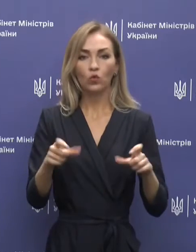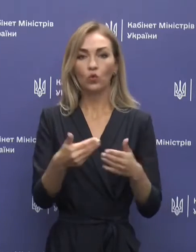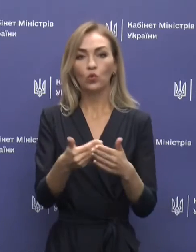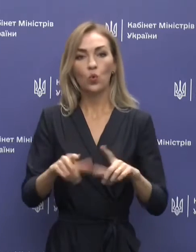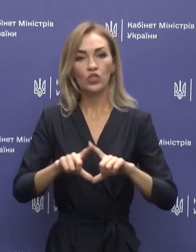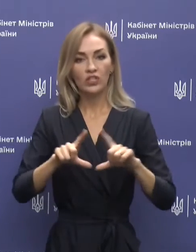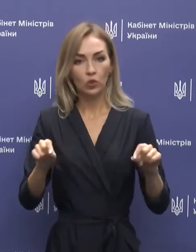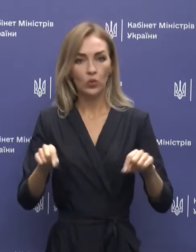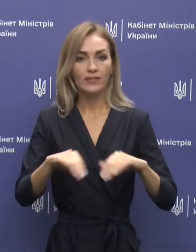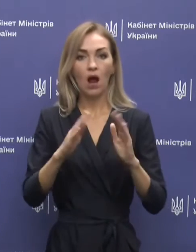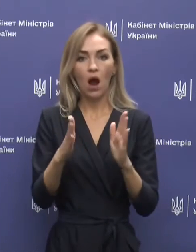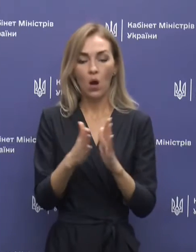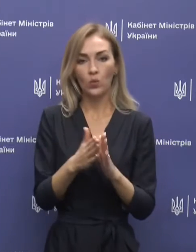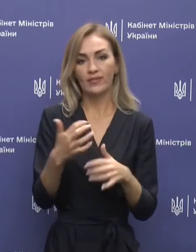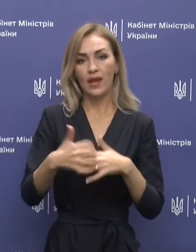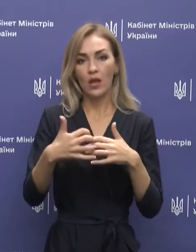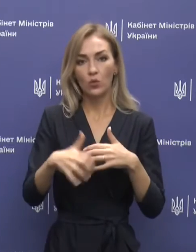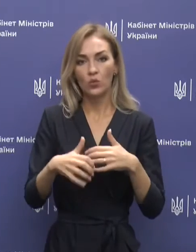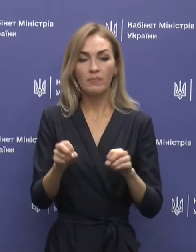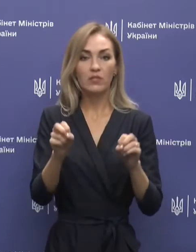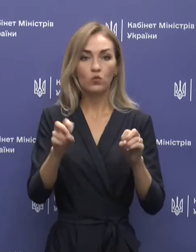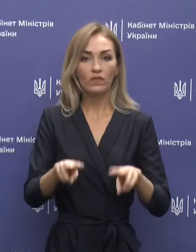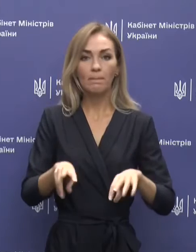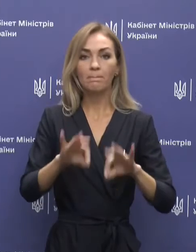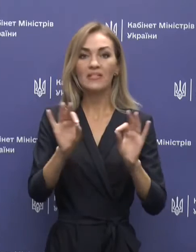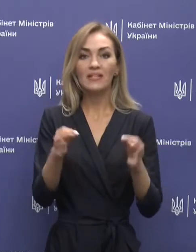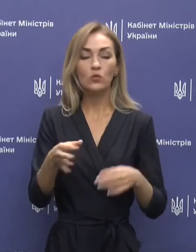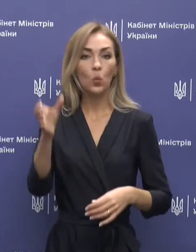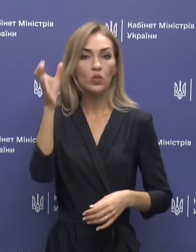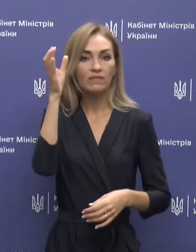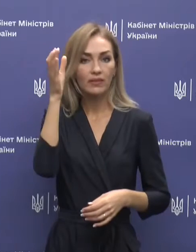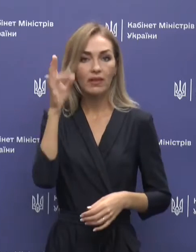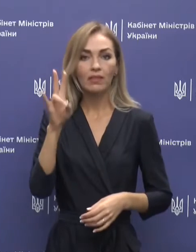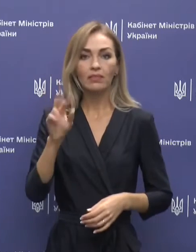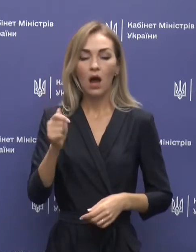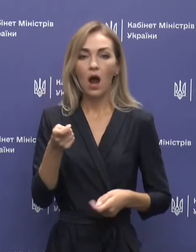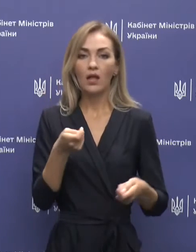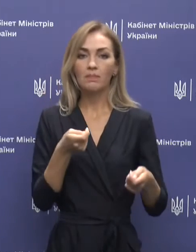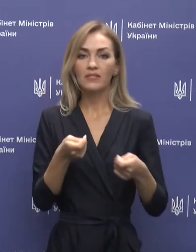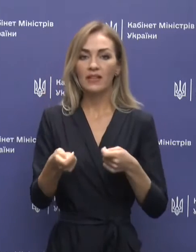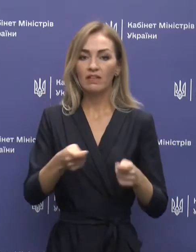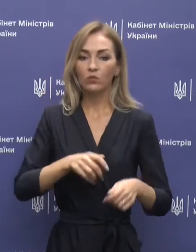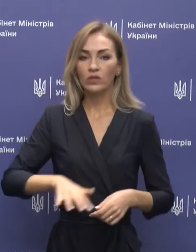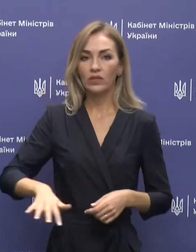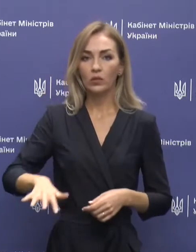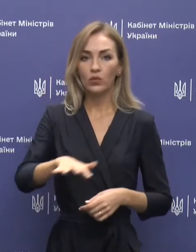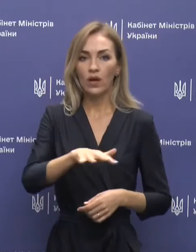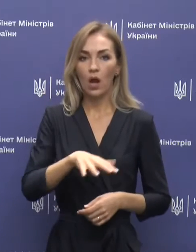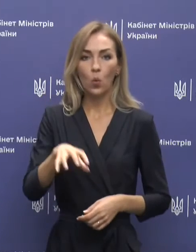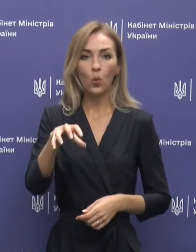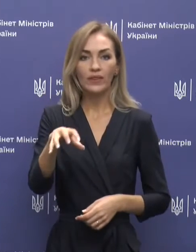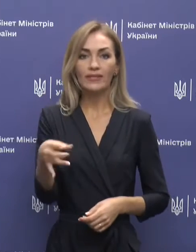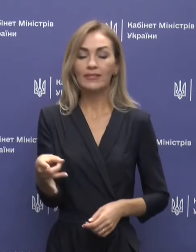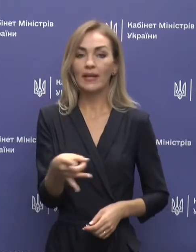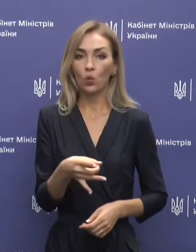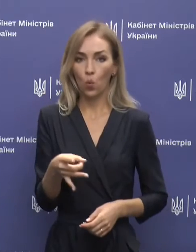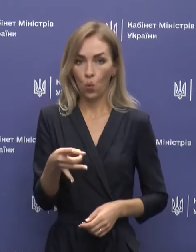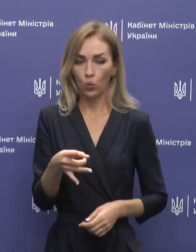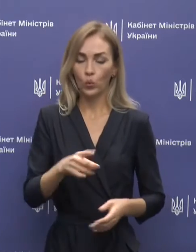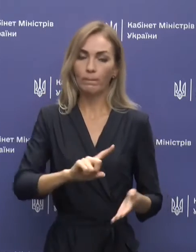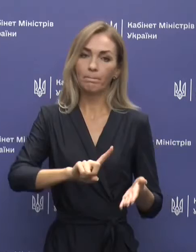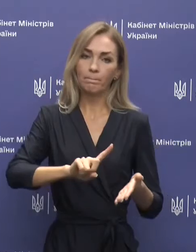середньої, позашкільної та спеціалізованої мистецької освіти на адміністративно-територіальної одиниці регіону,